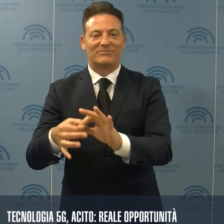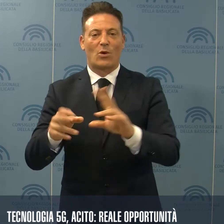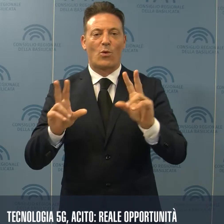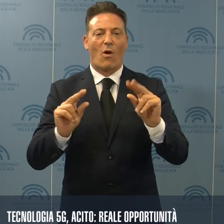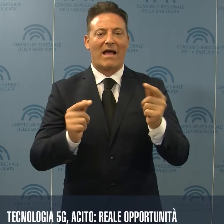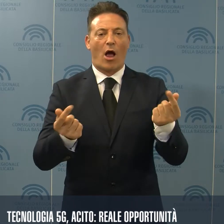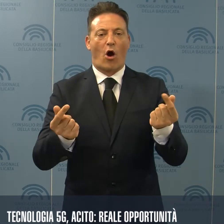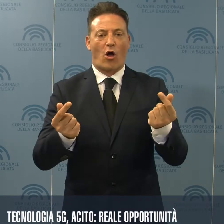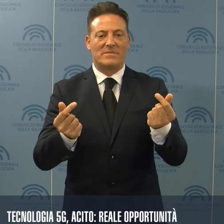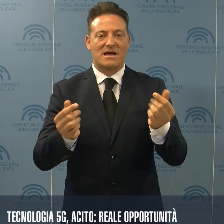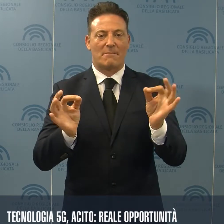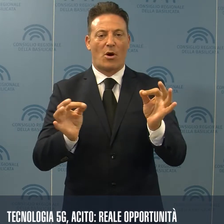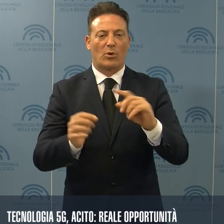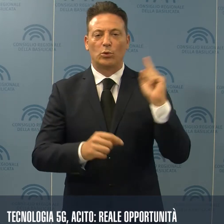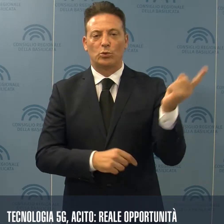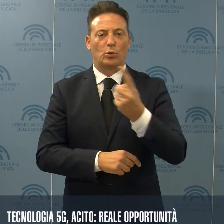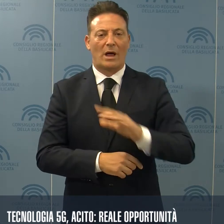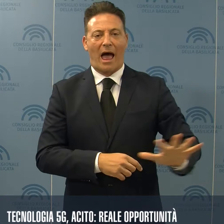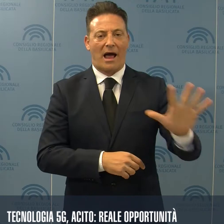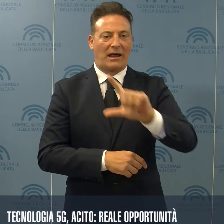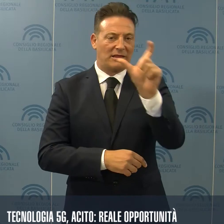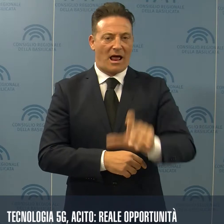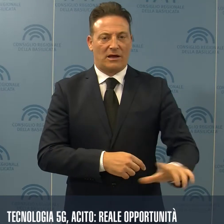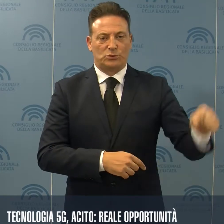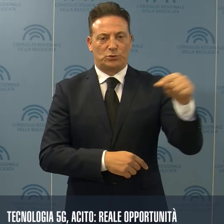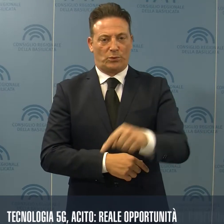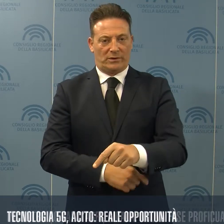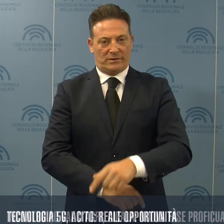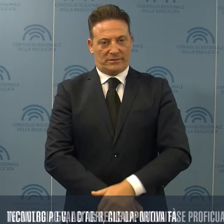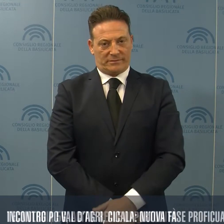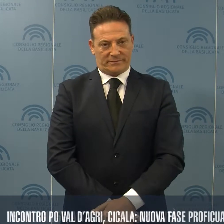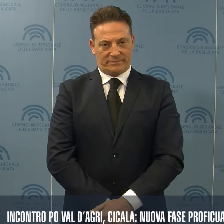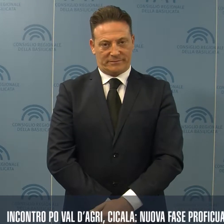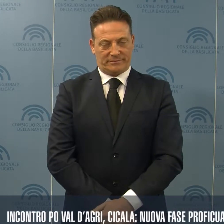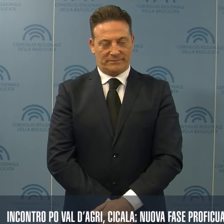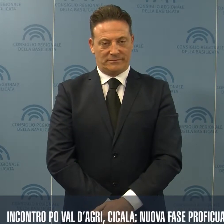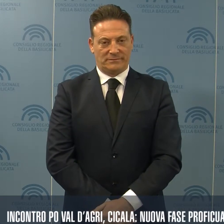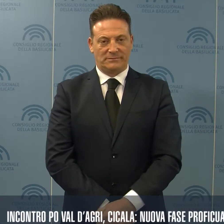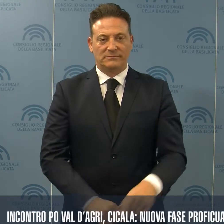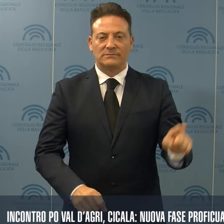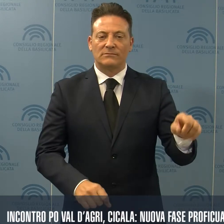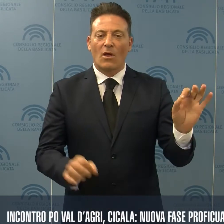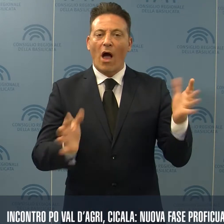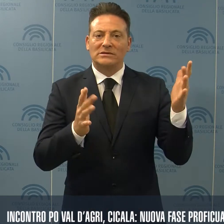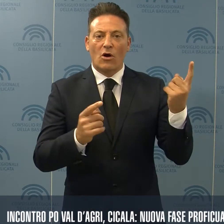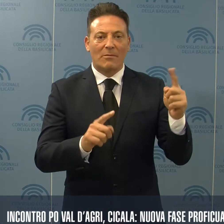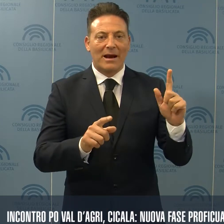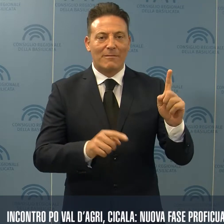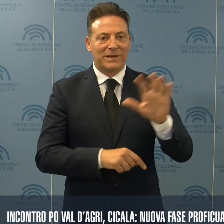economia dell'intero mezzogiorno. Un'occasione per la Basilicata che da